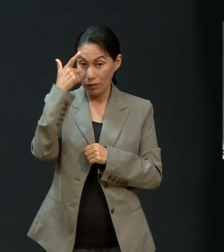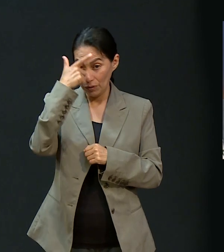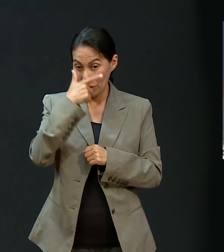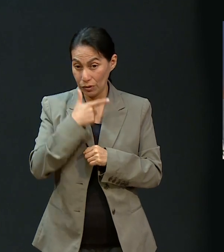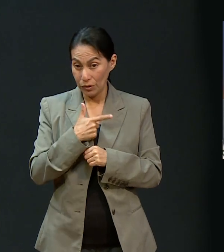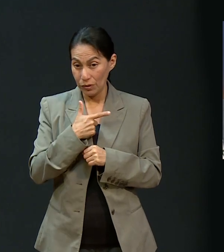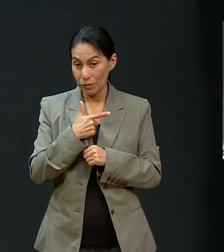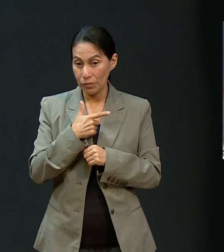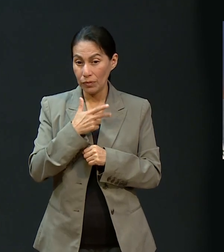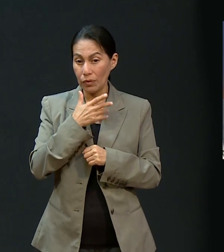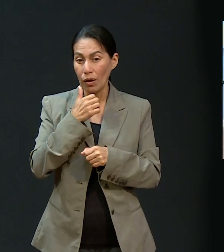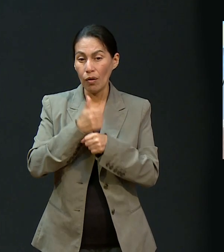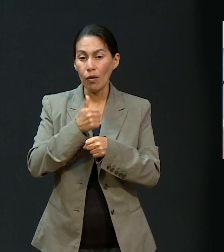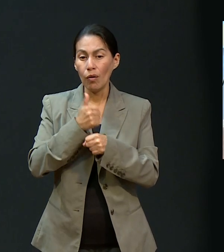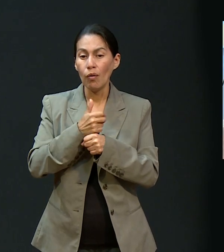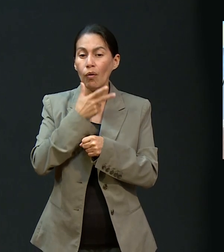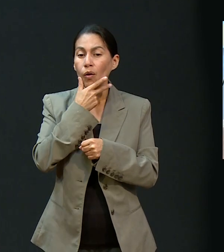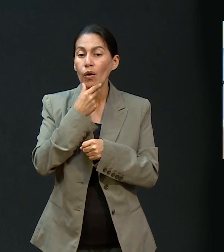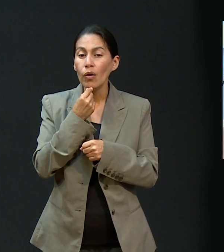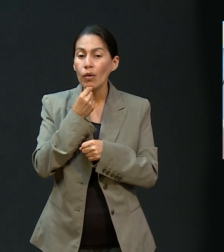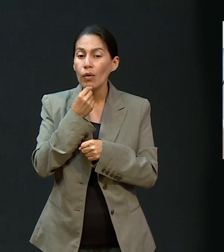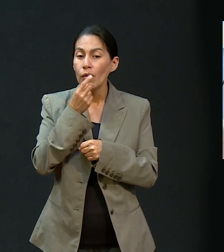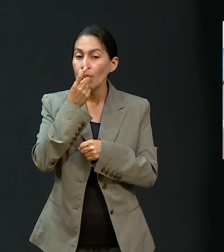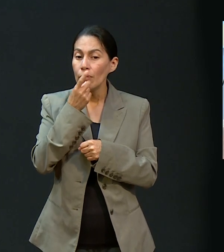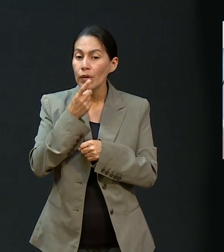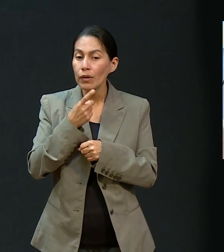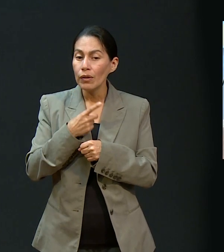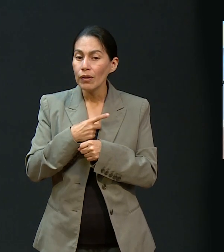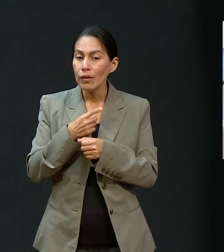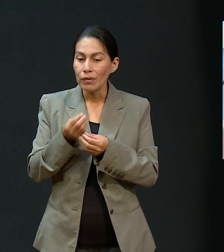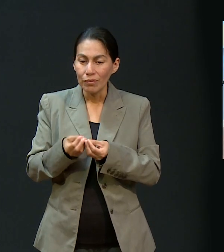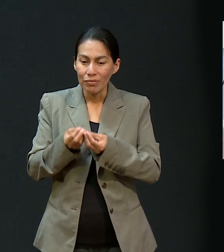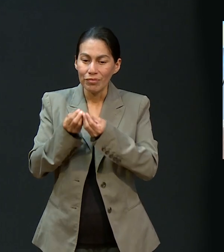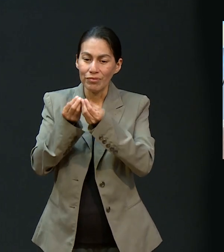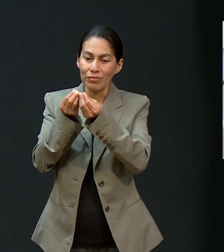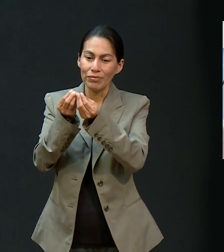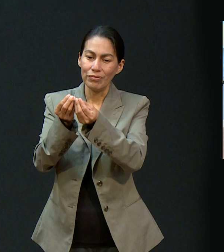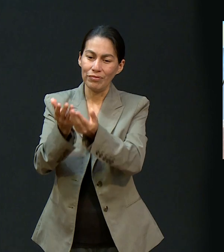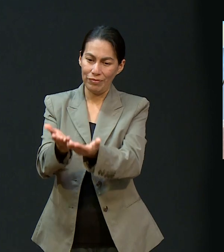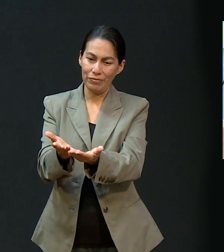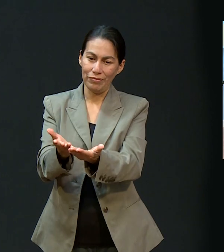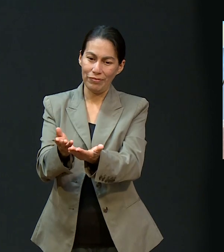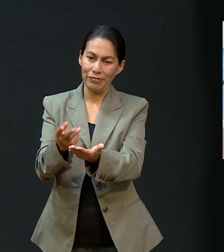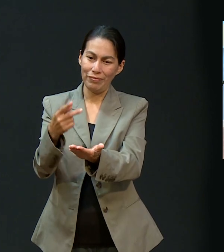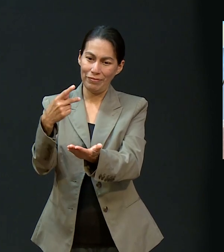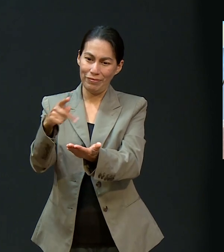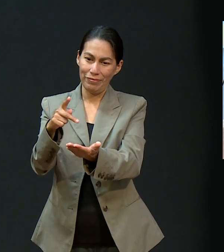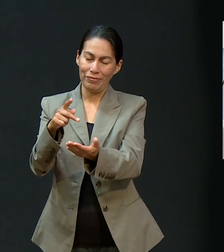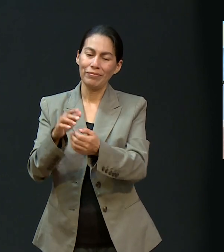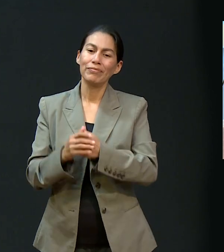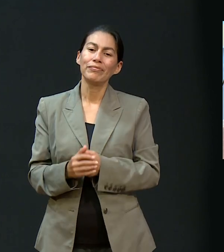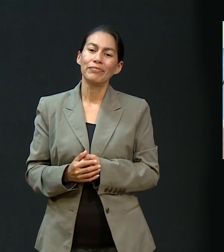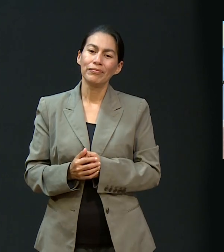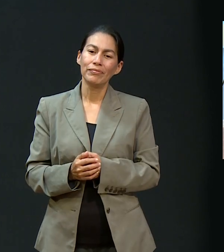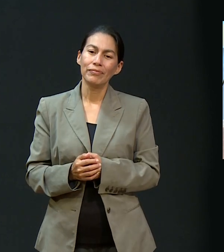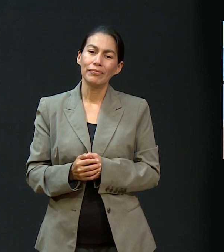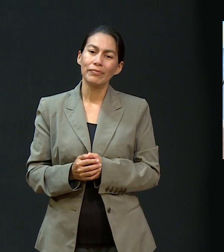Y este, esa noche mi abuelo me dijo, tengo esto para ti.